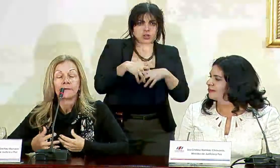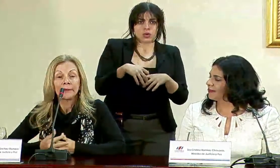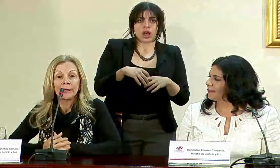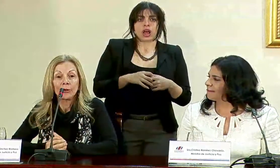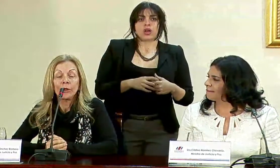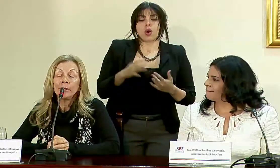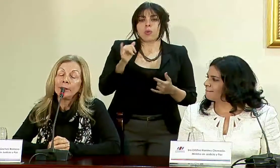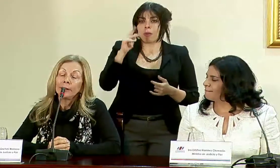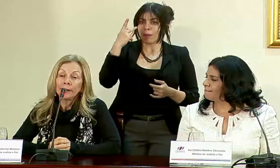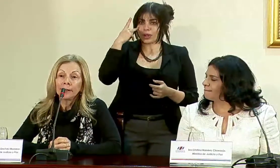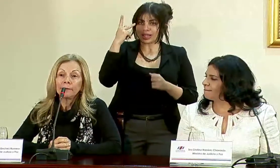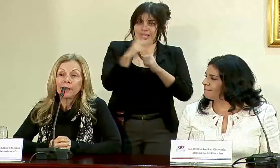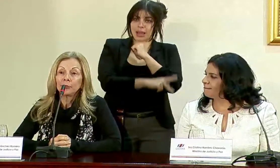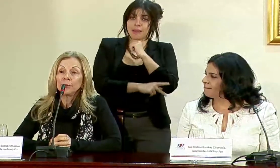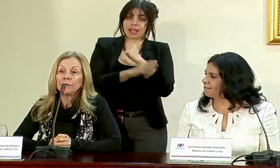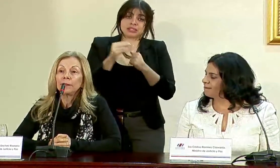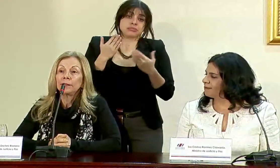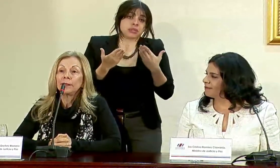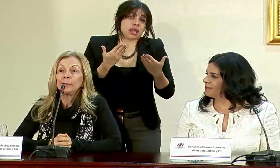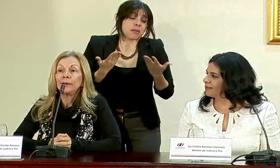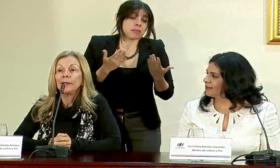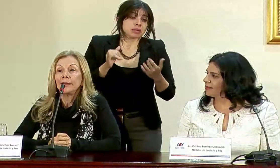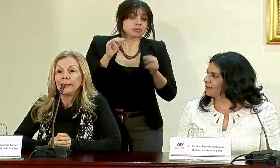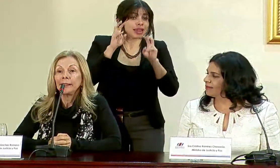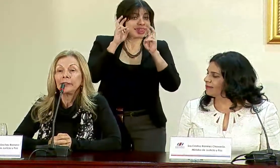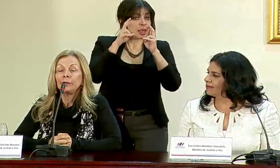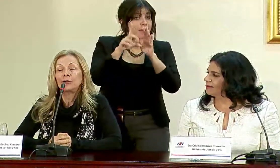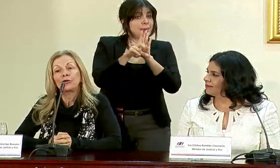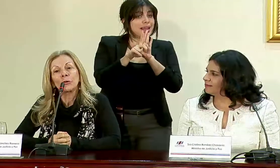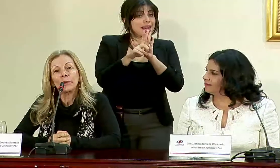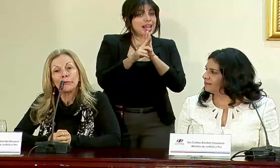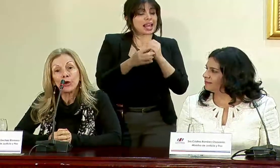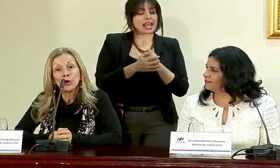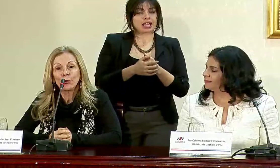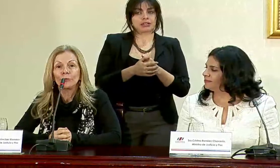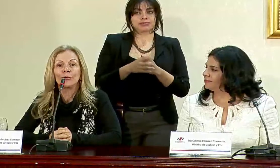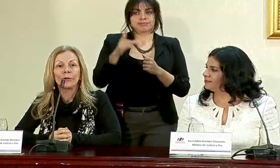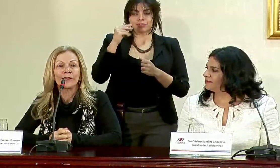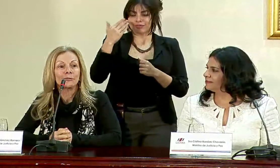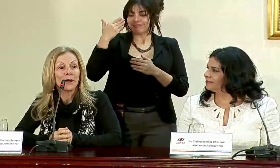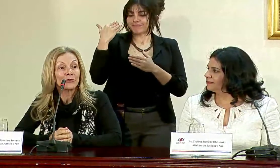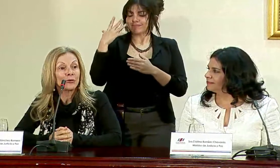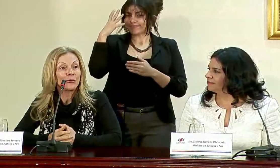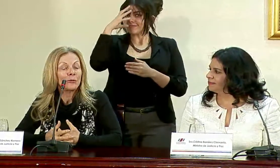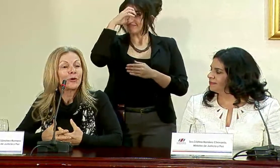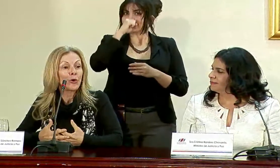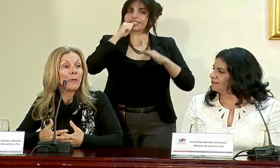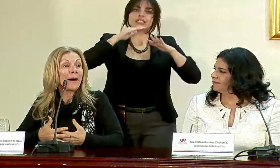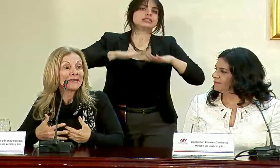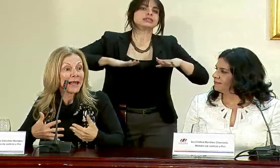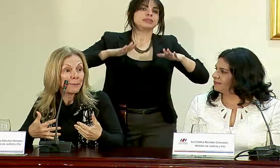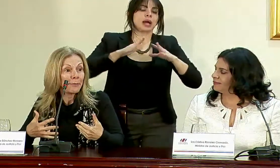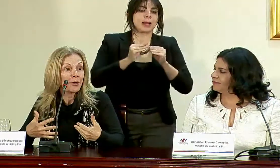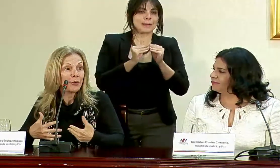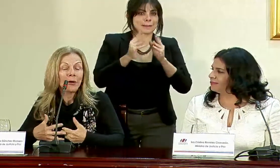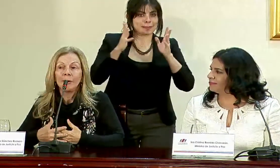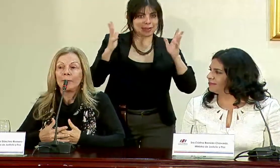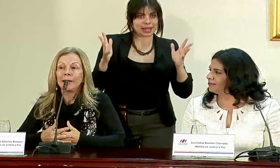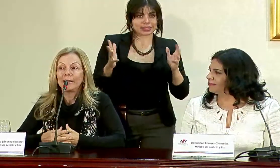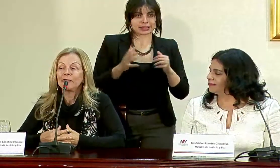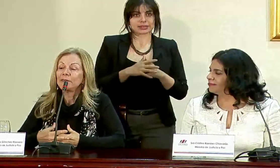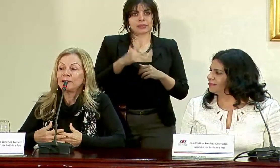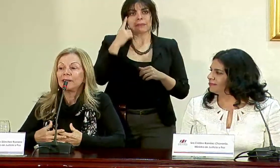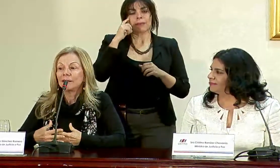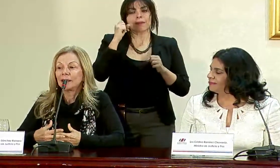política de Estado que quizás pues en el tema de la ley no se previó un espacio un poco más amplio